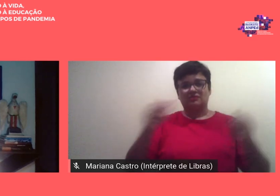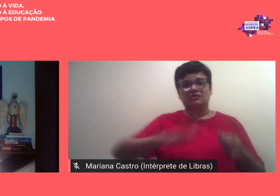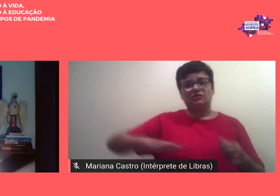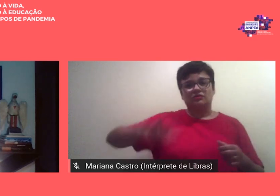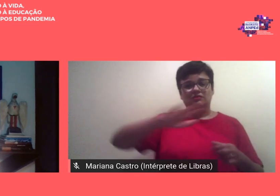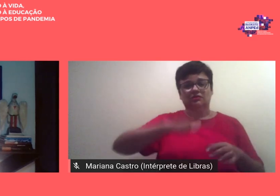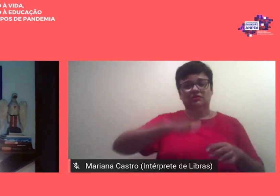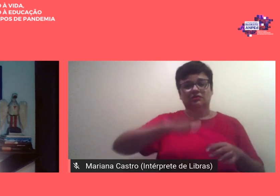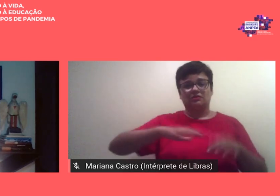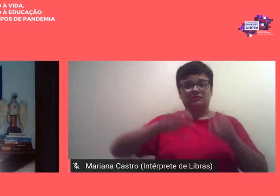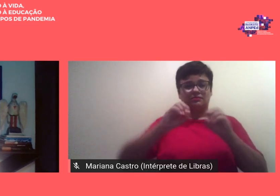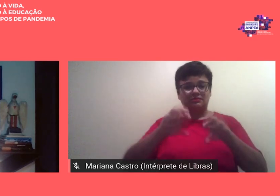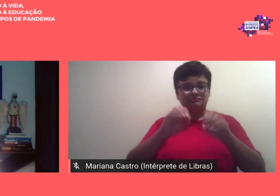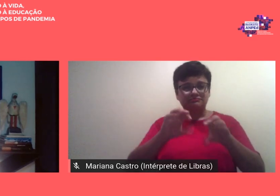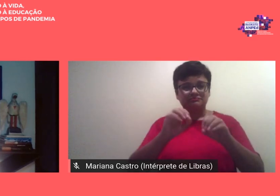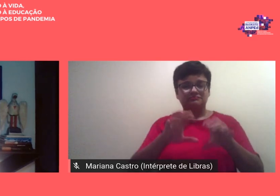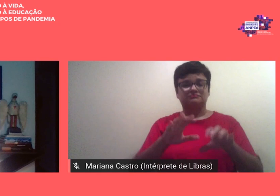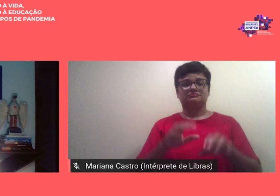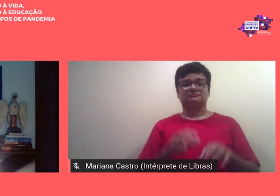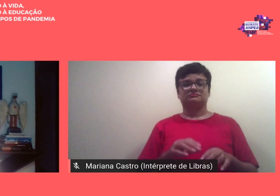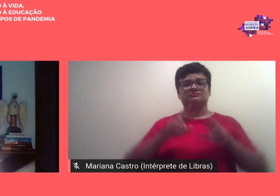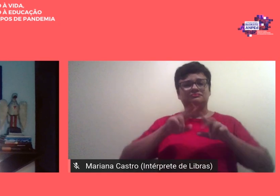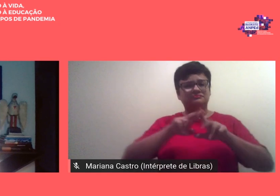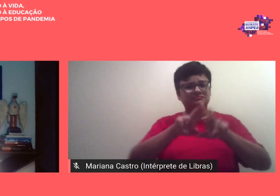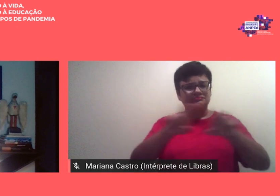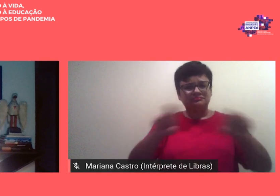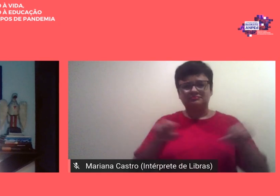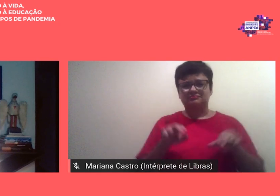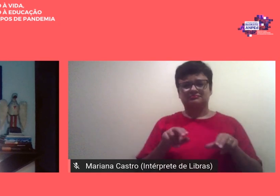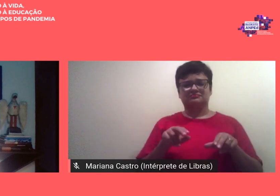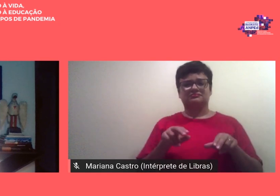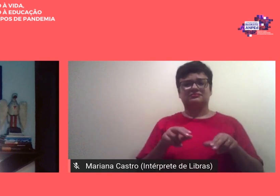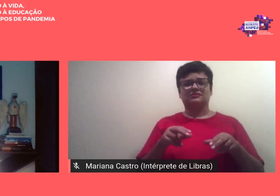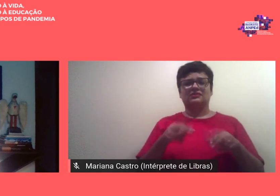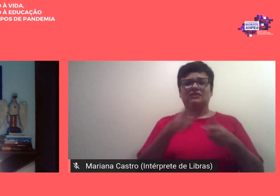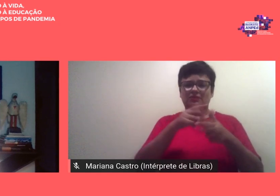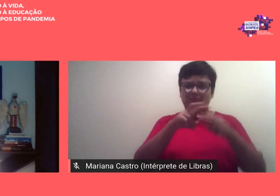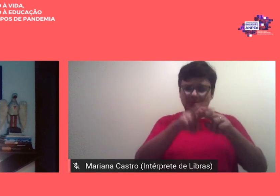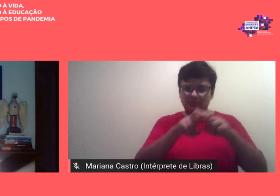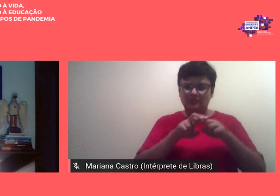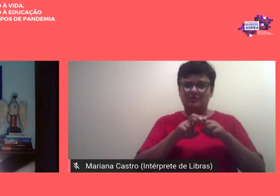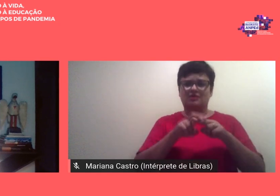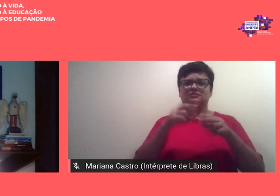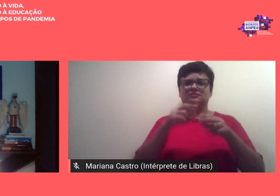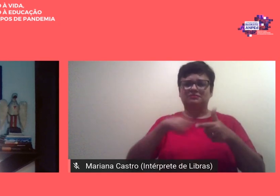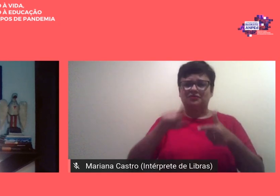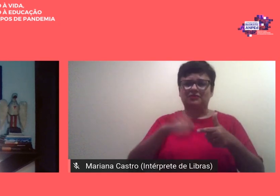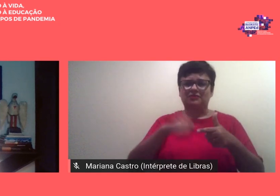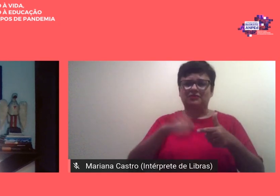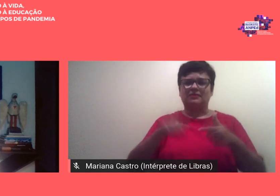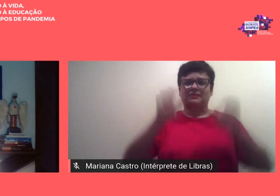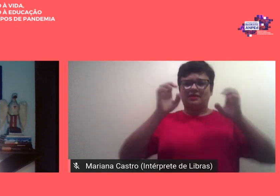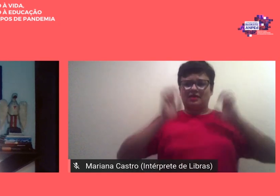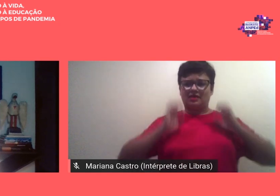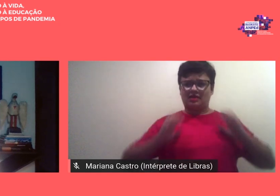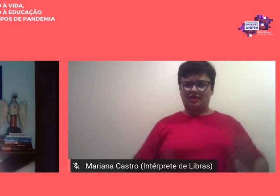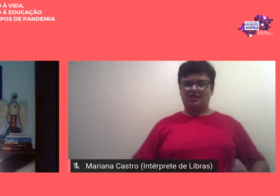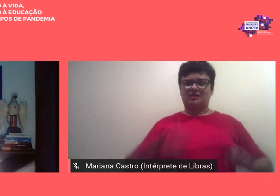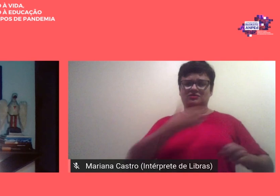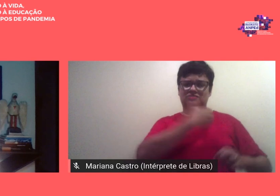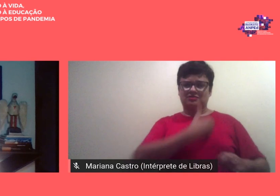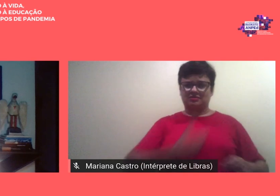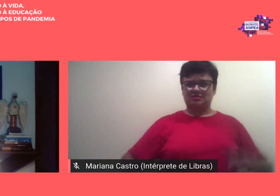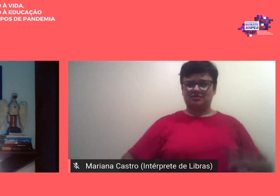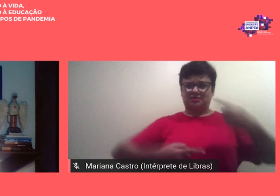educação afetados em diferentes dimensões pela crise sanitária política ética estética e governamental